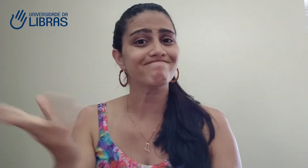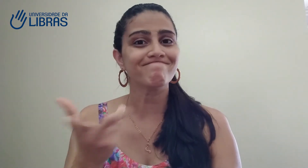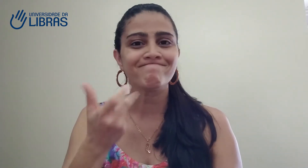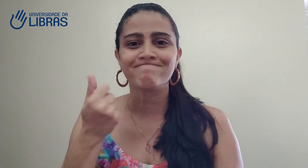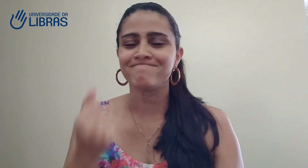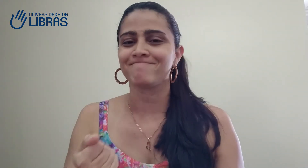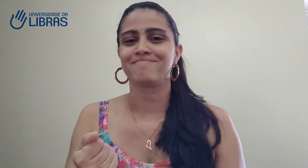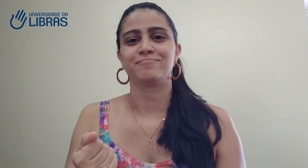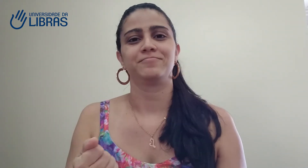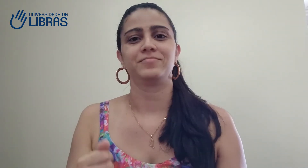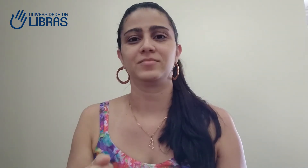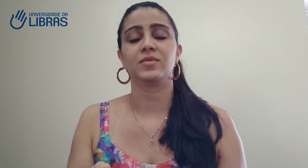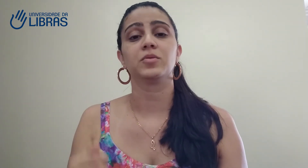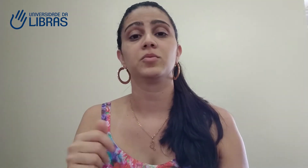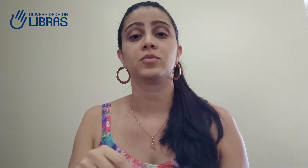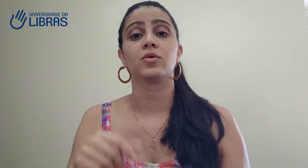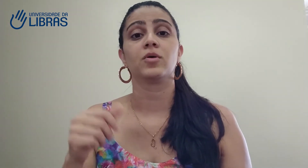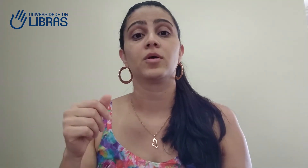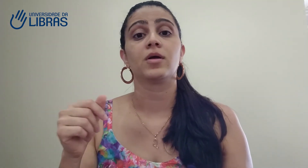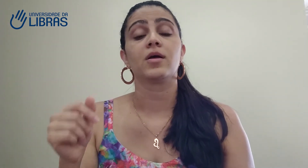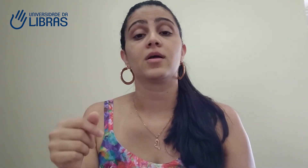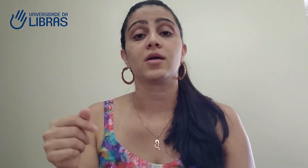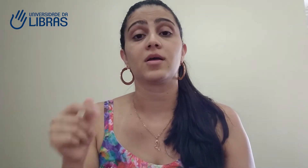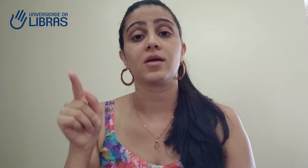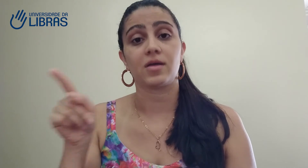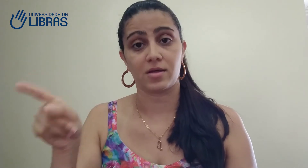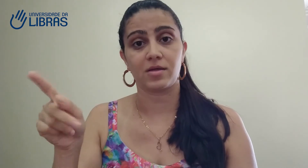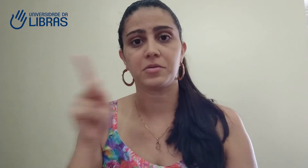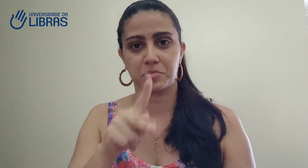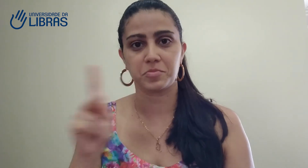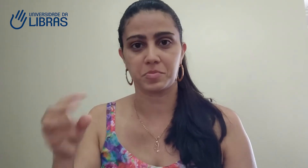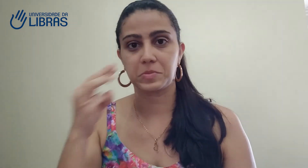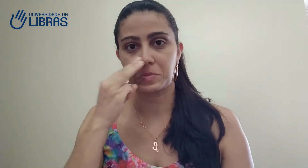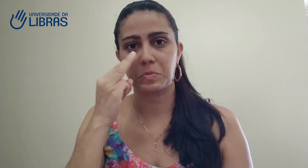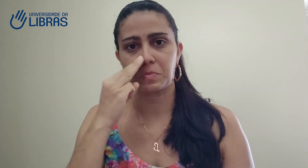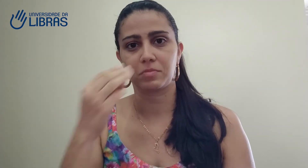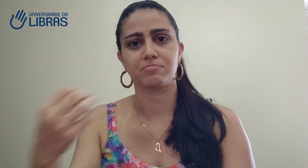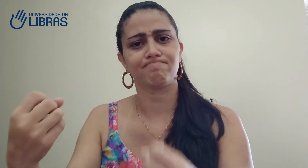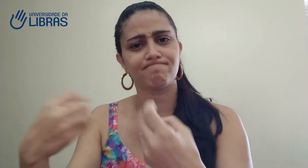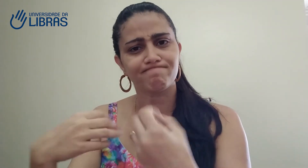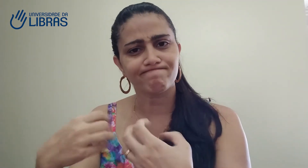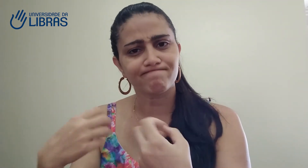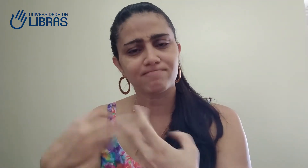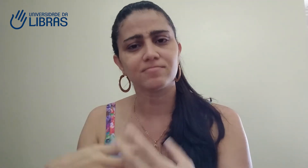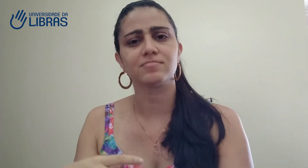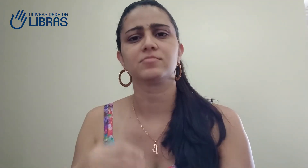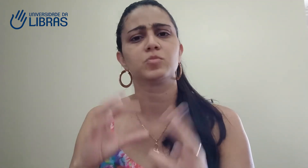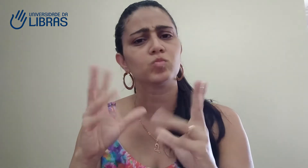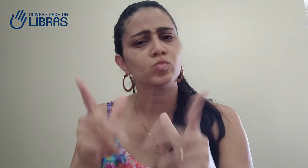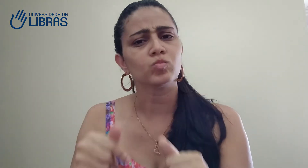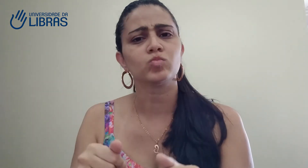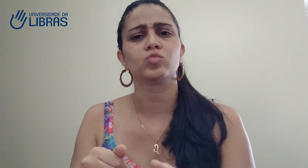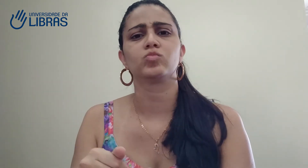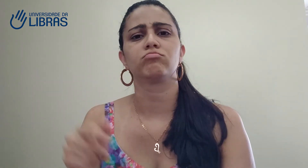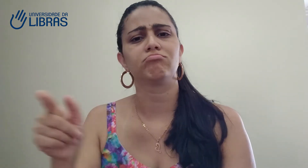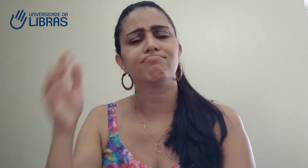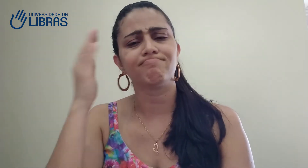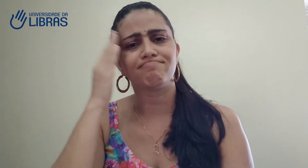foi algo, assim, magnífico, maravilhoso. Uma habilidade que eu não tinha. E o professor Márcio me ensinou tudo com muito